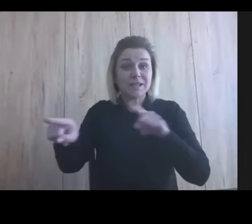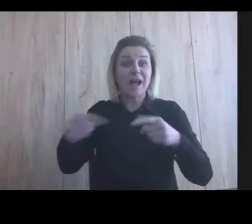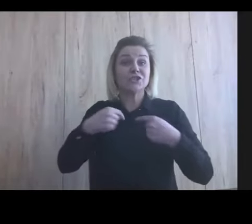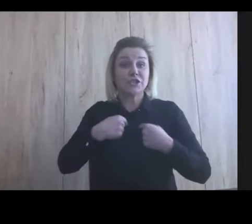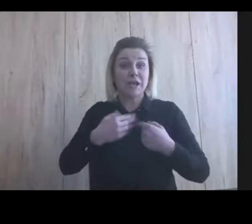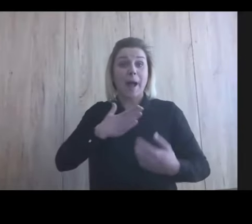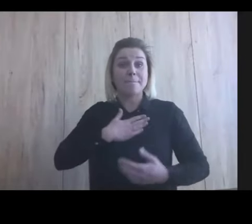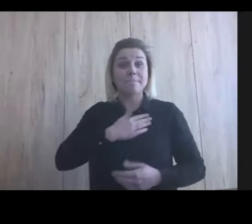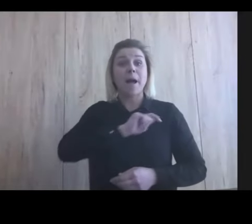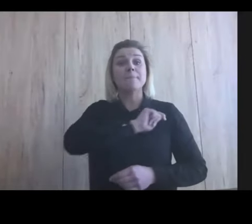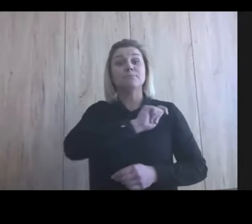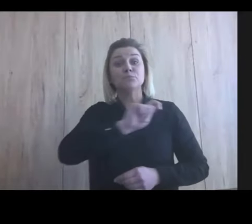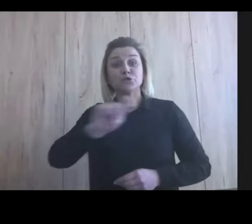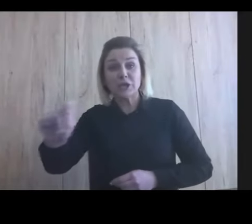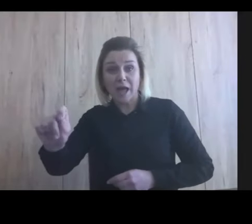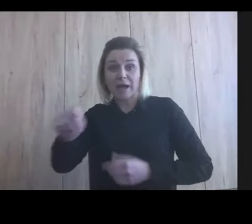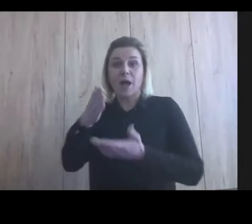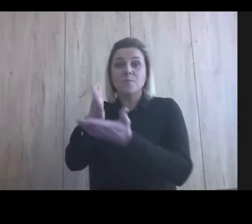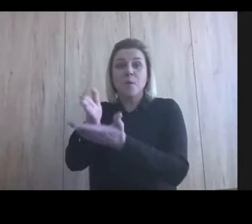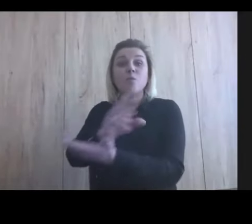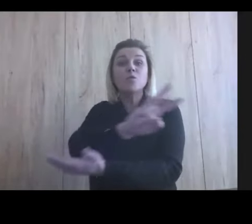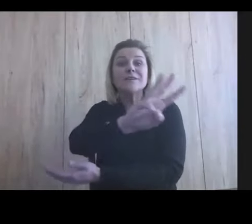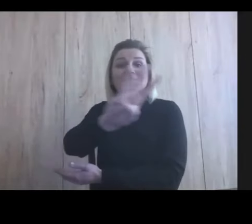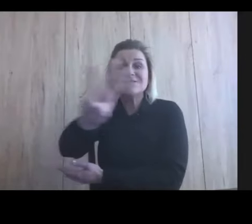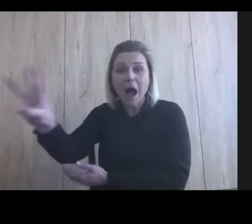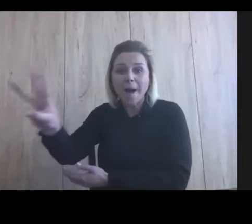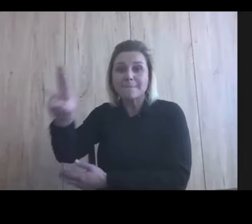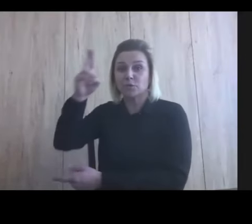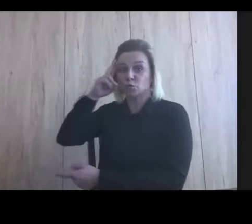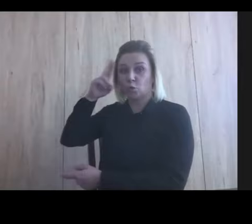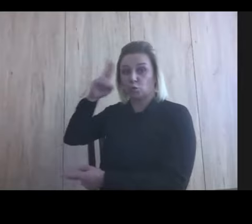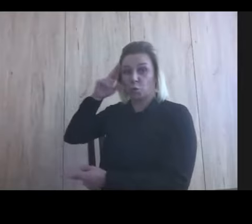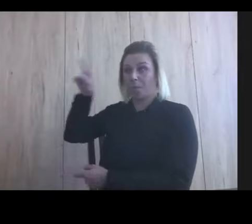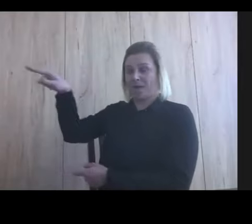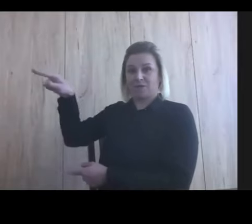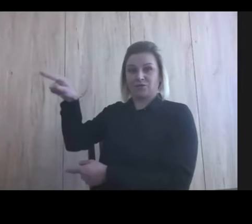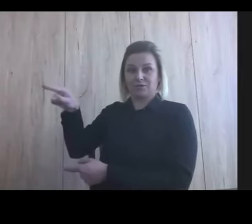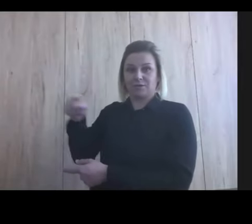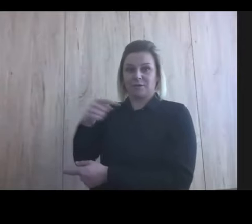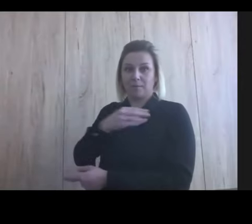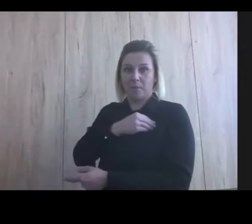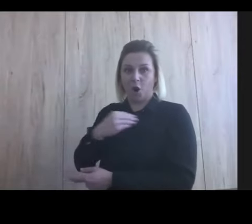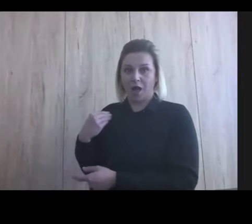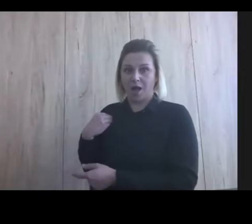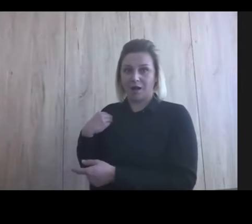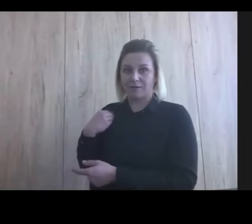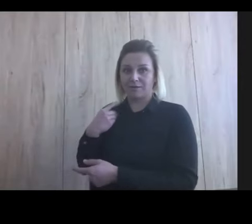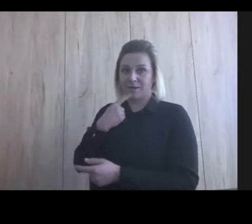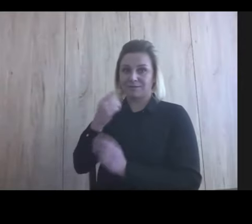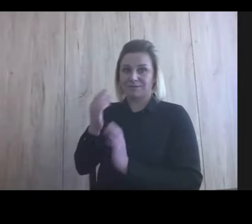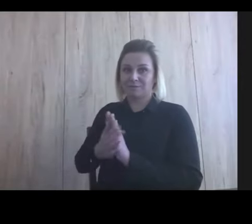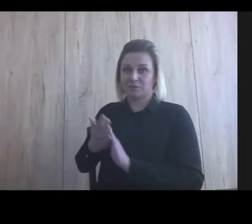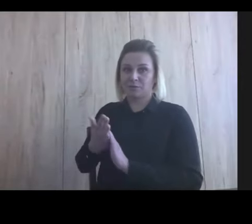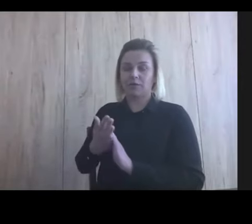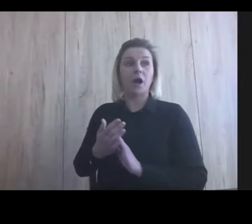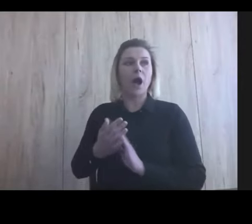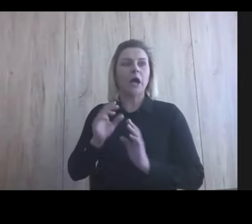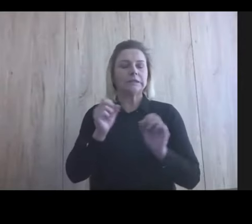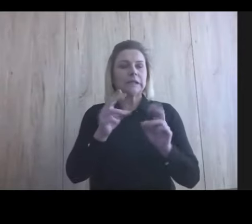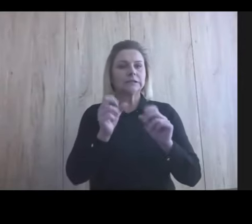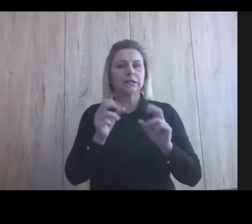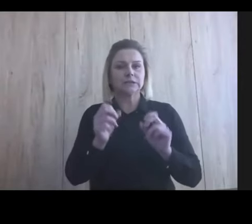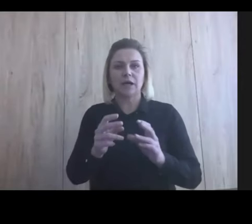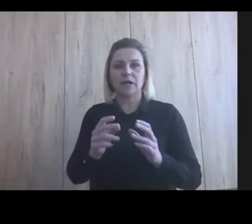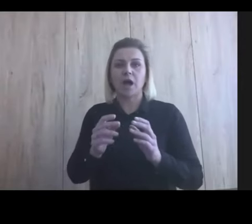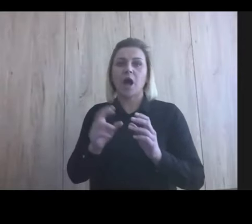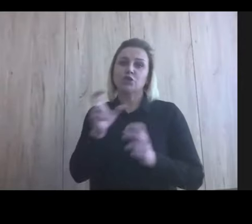przyjechał i pomógł wam zrozumieć Polaka, tak? Tak o to panu chodzi? No tak, tak ma pan rację, to czy